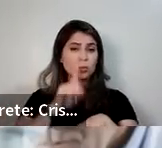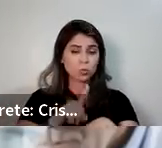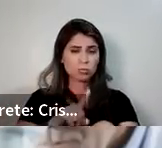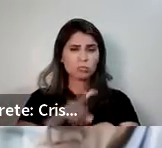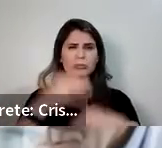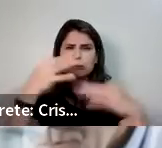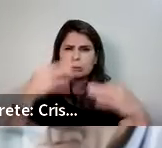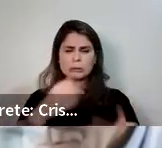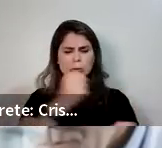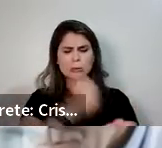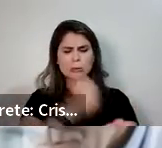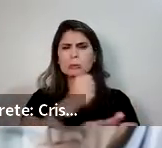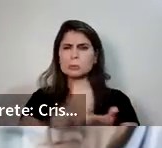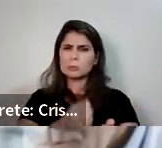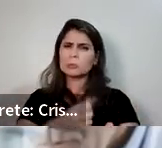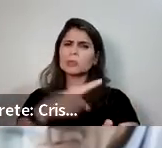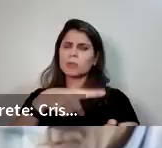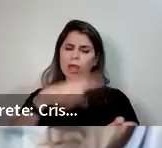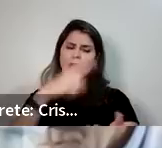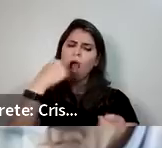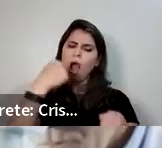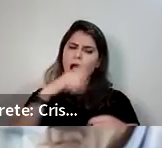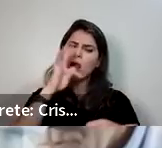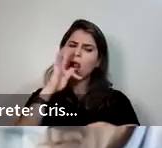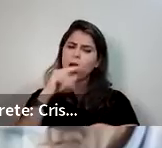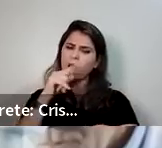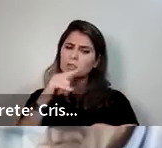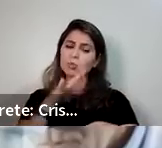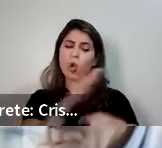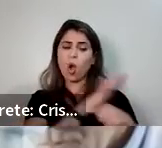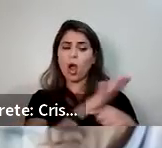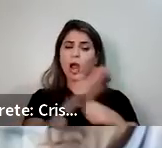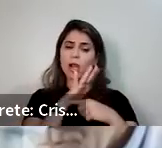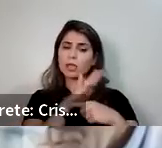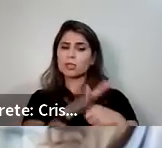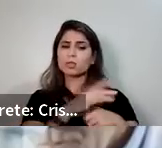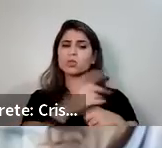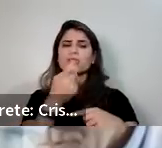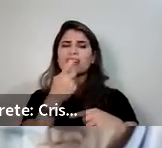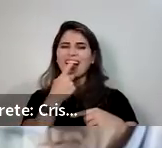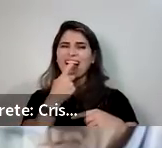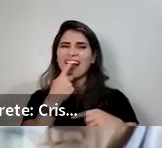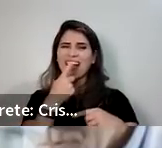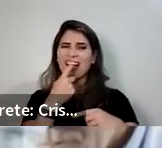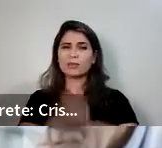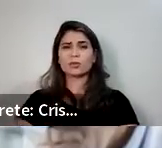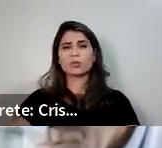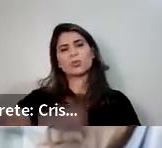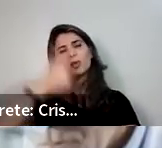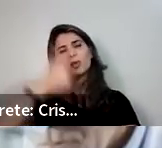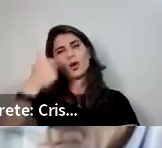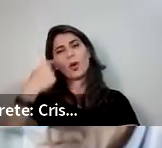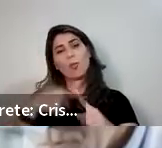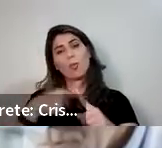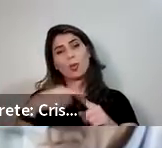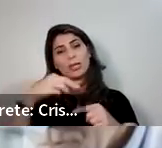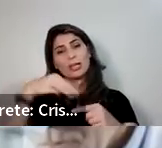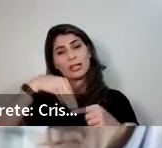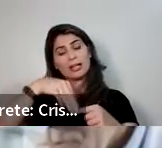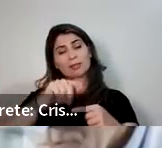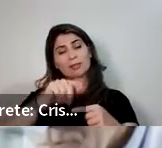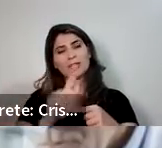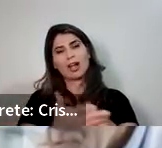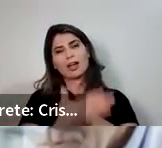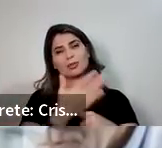Estados Unidos nós temos comprovações científicas que aumenta a densidade mineral óssea, porque o magnésio fixa o